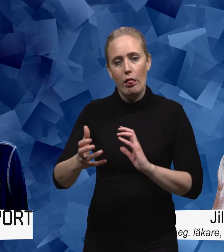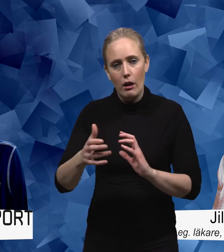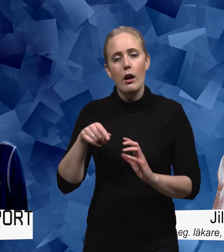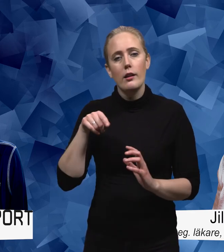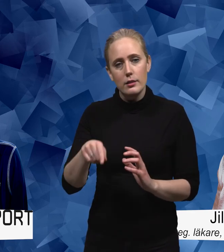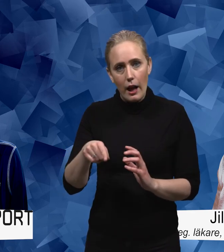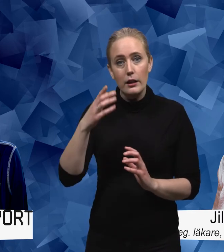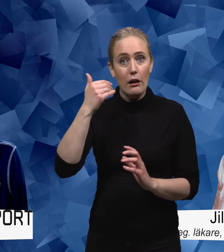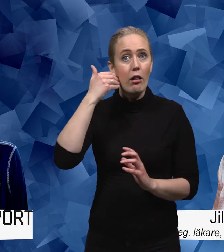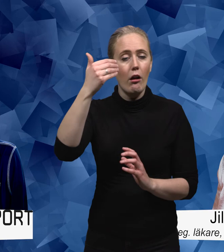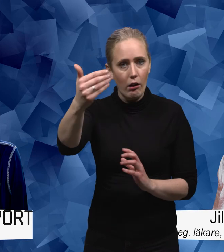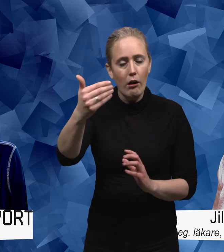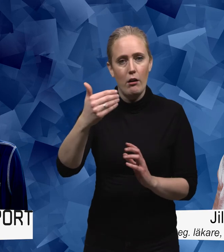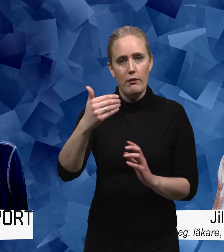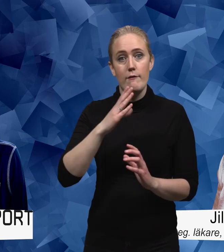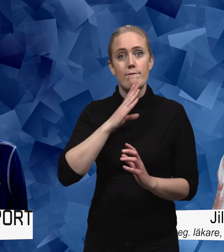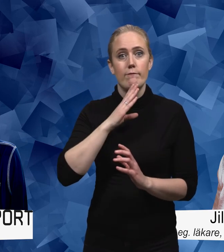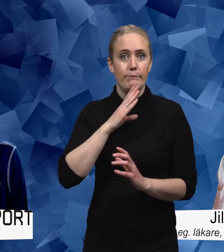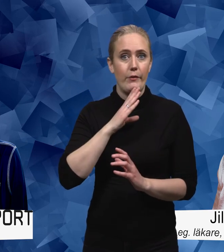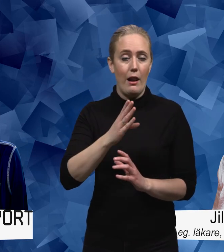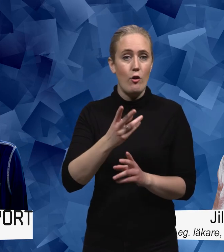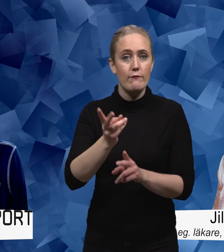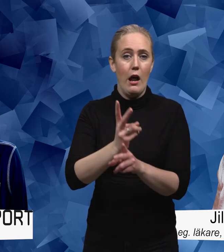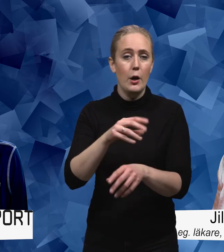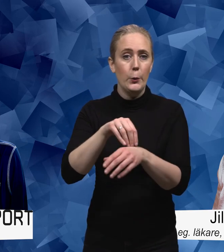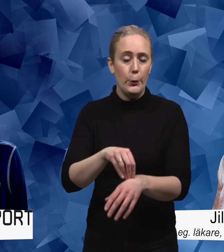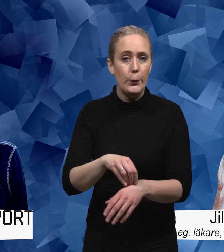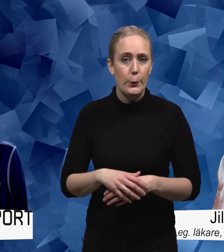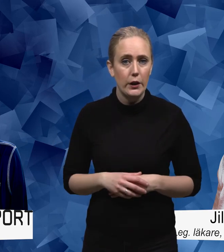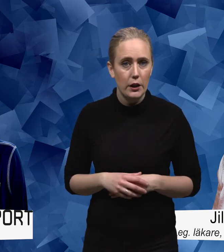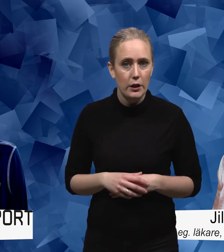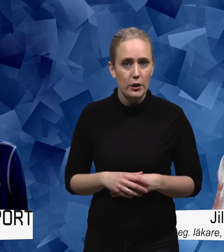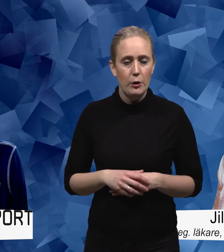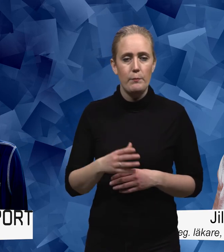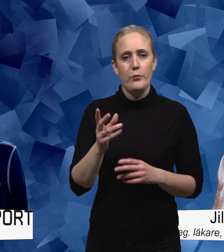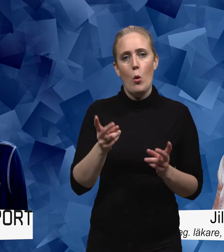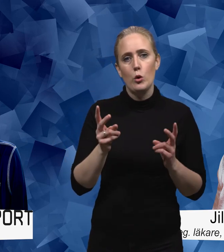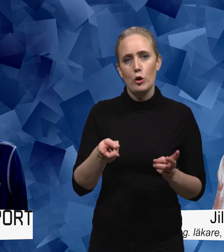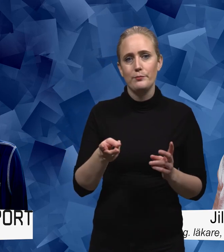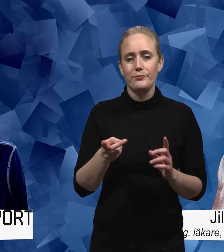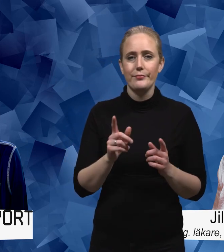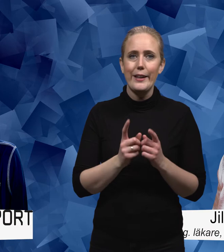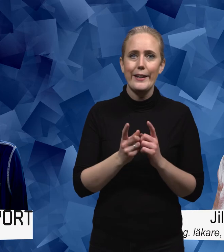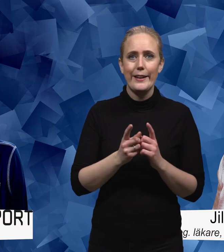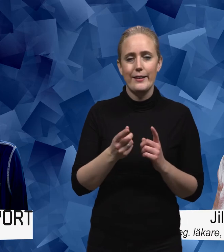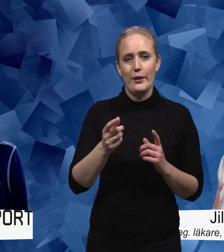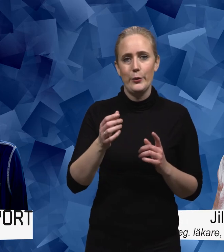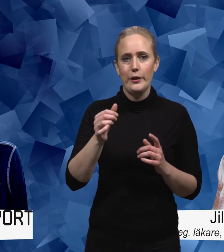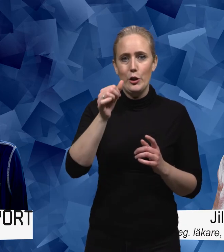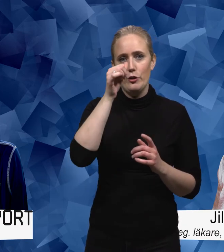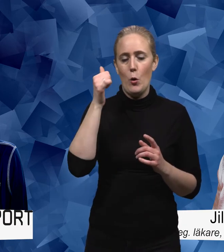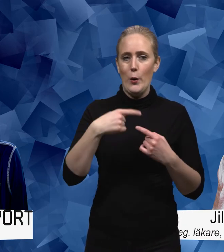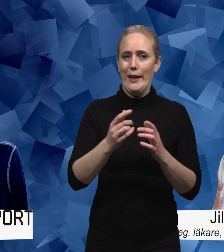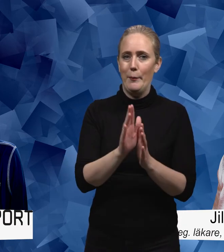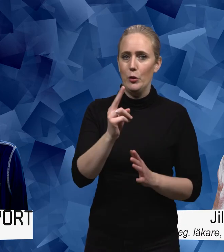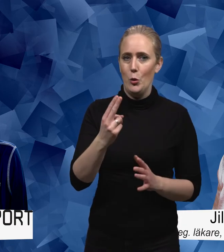orsaka större sjuklighet på sikt och om det är den andra änden utav det det är kanske svårt att följa med om jag skulle gärna vilja